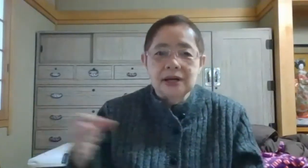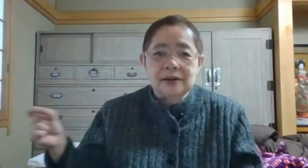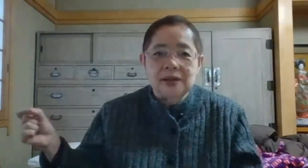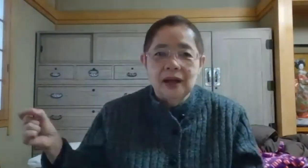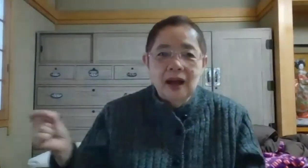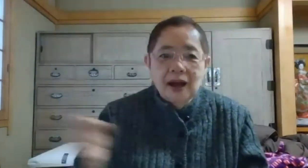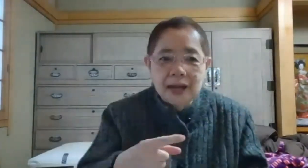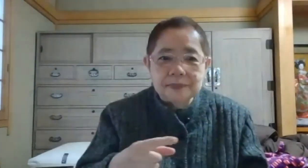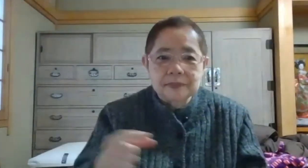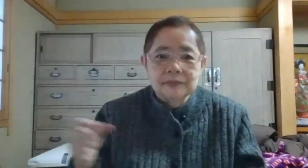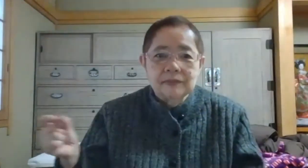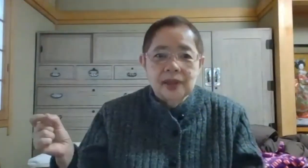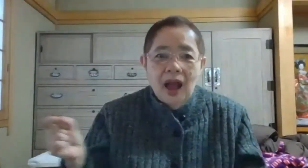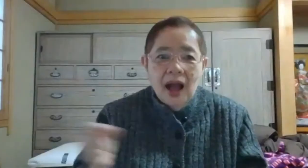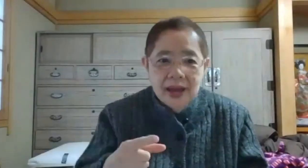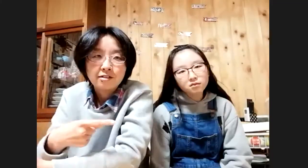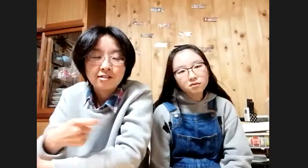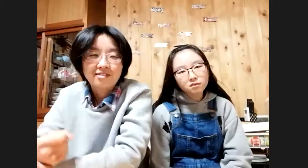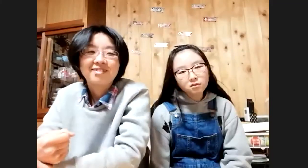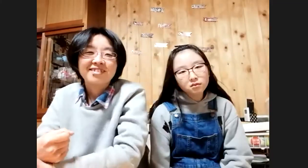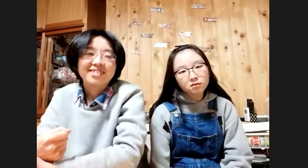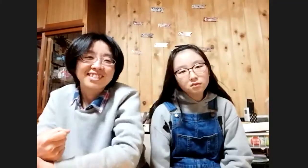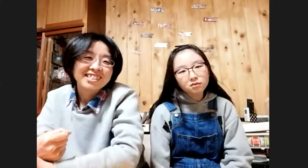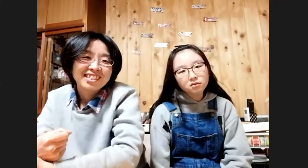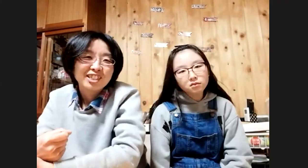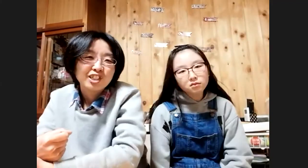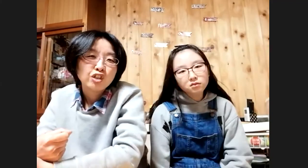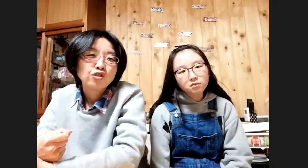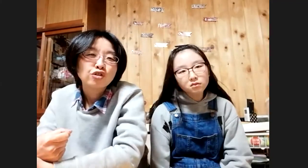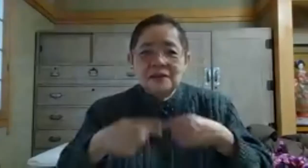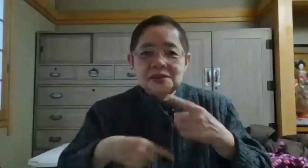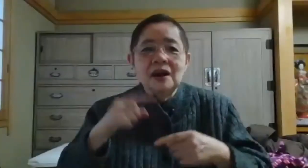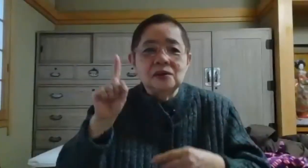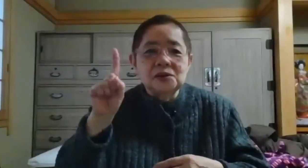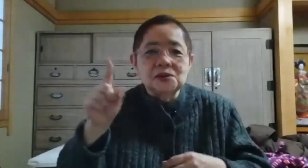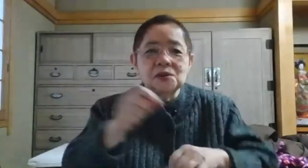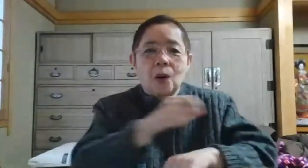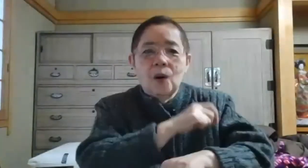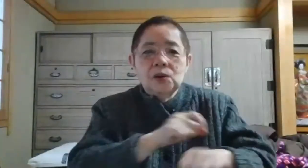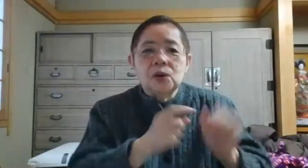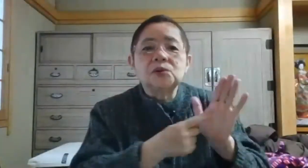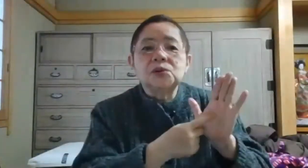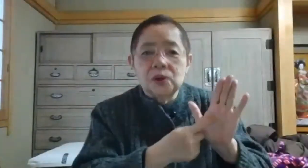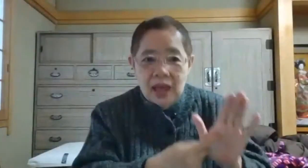いはやいはやいとやりますで、手話の一つの特徴で